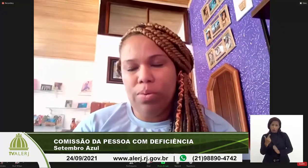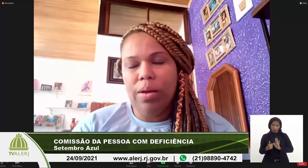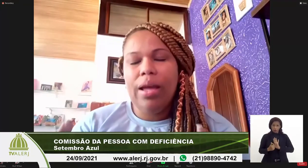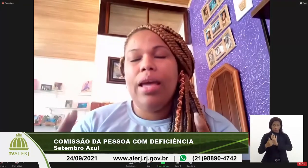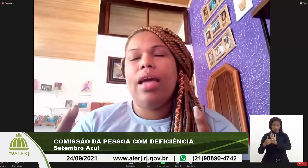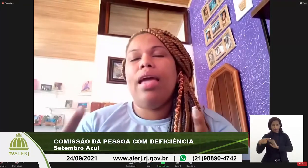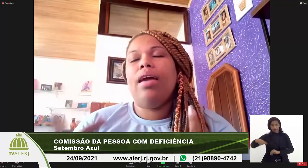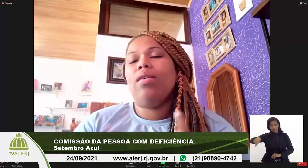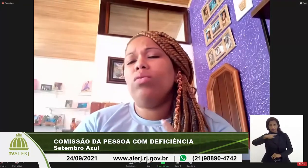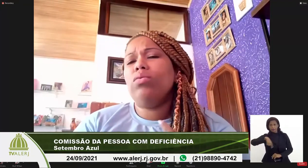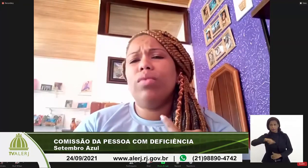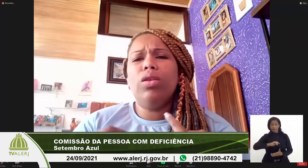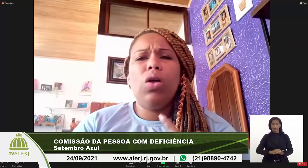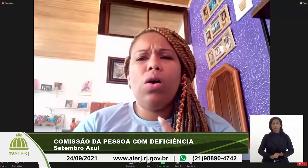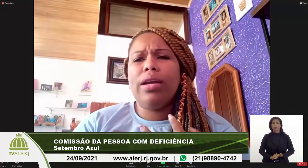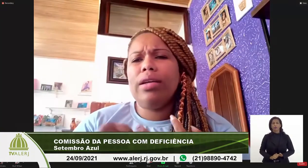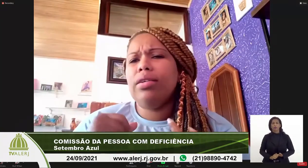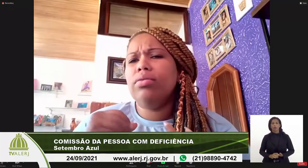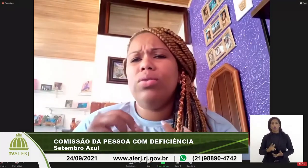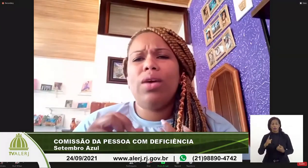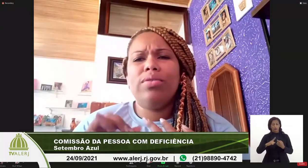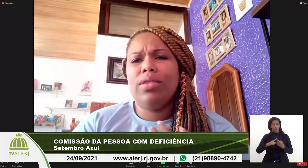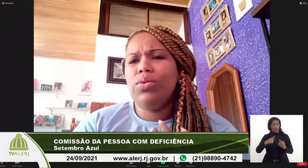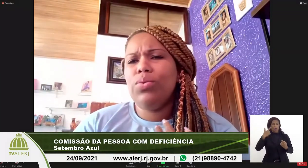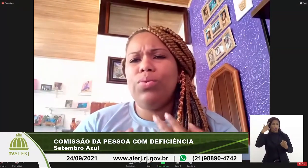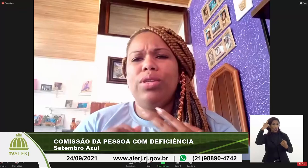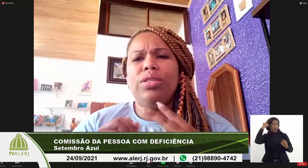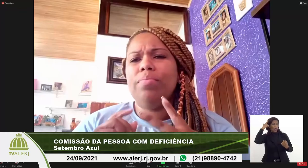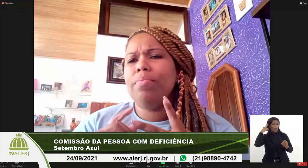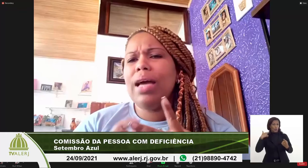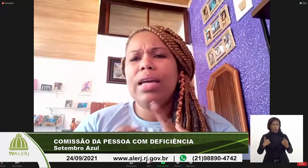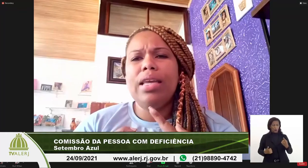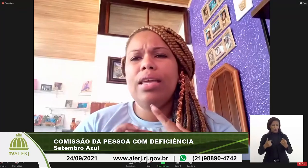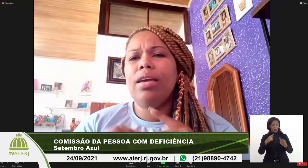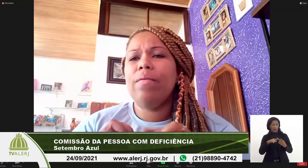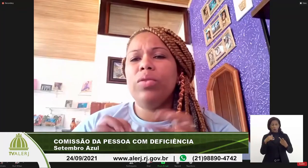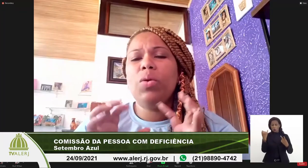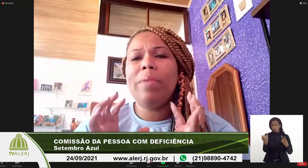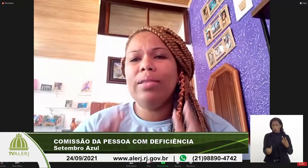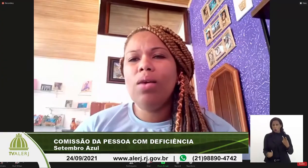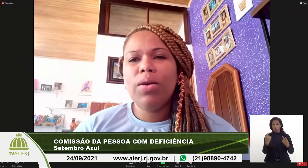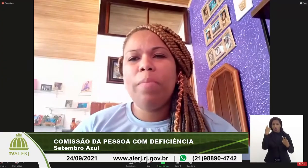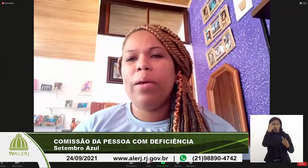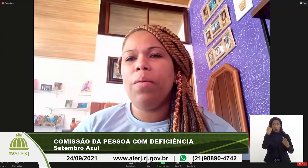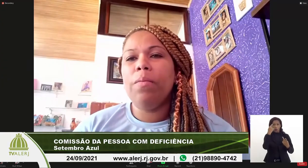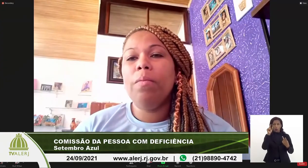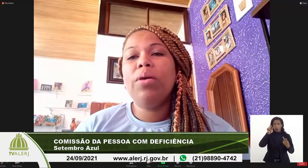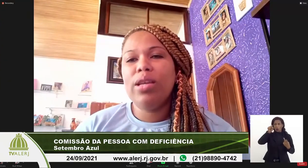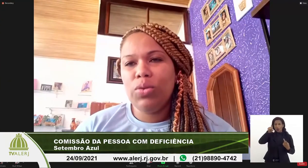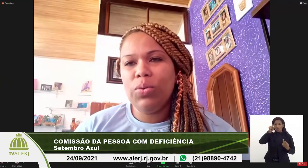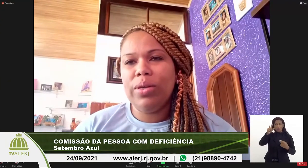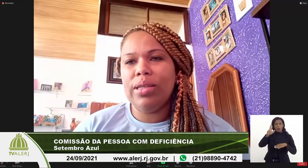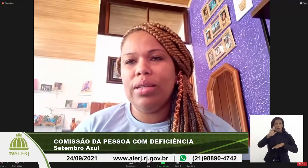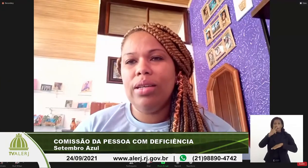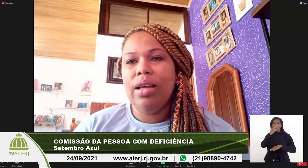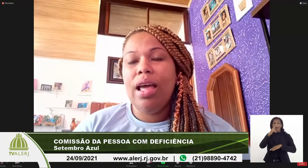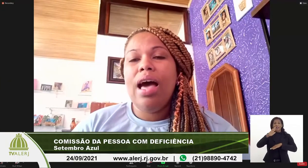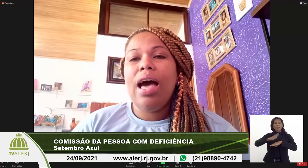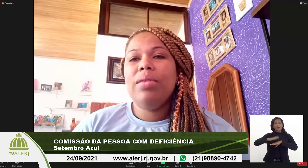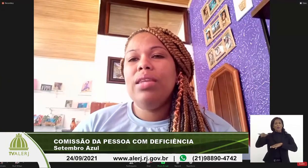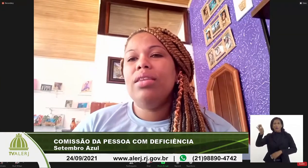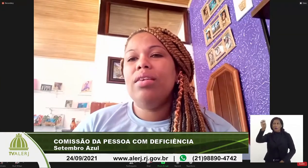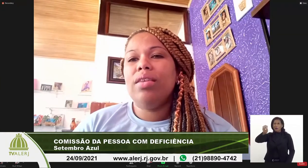estereótipo, loura, dos olhos azuis, magrinha, no padrão europeu, porém surda.